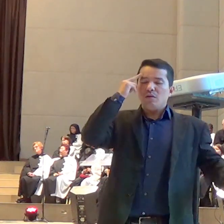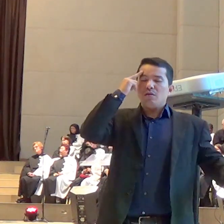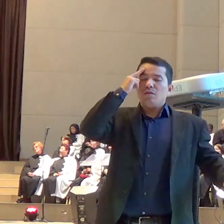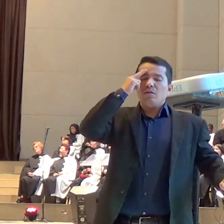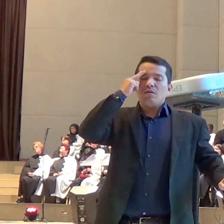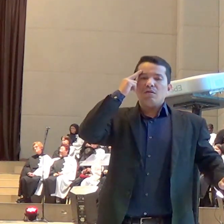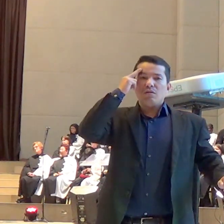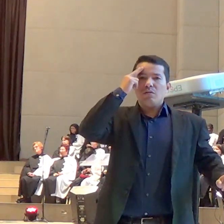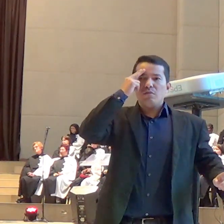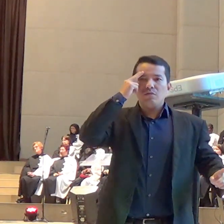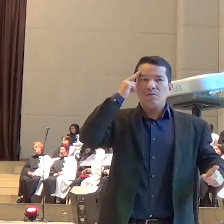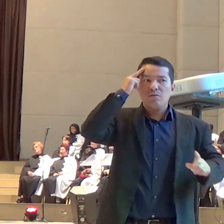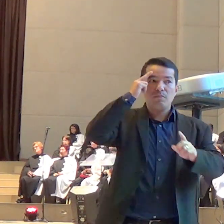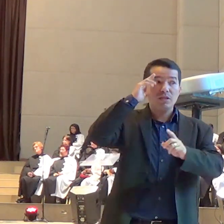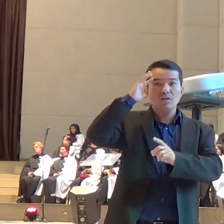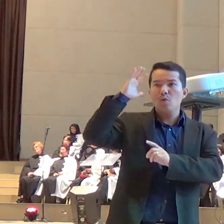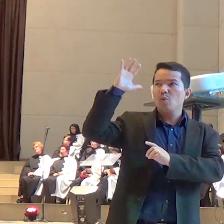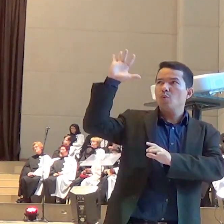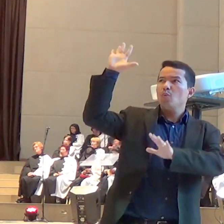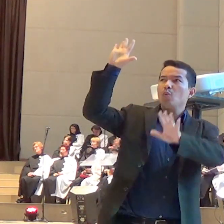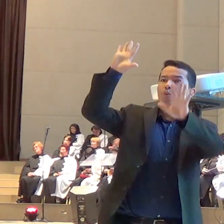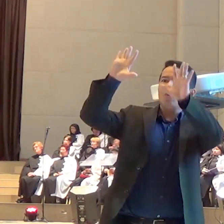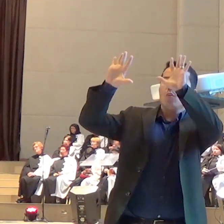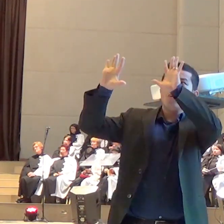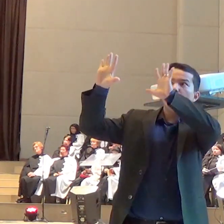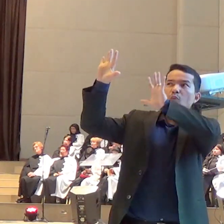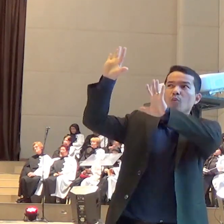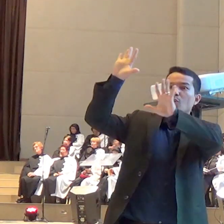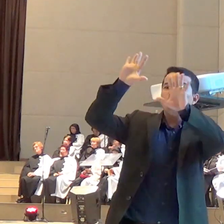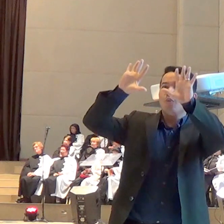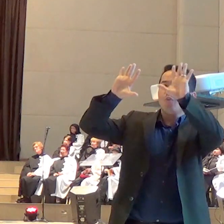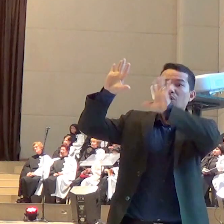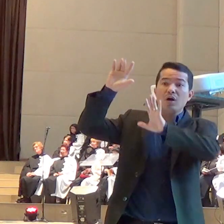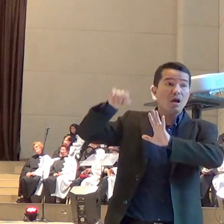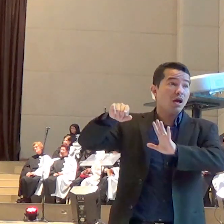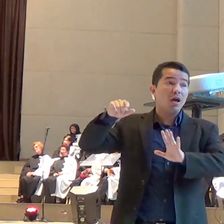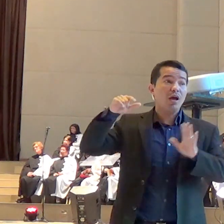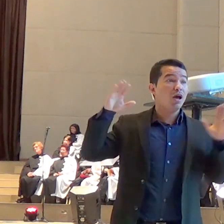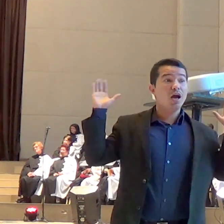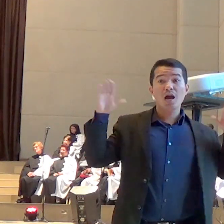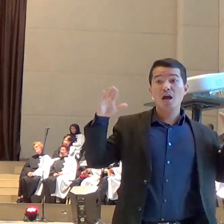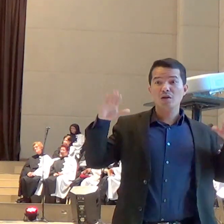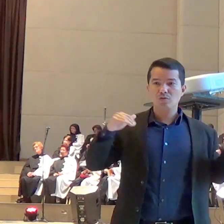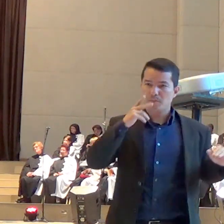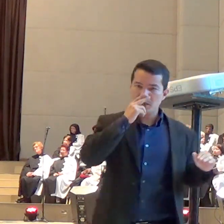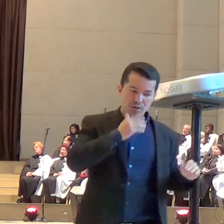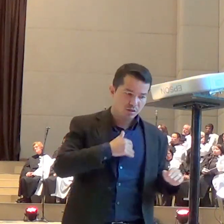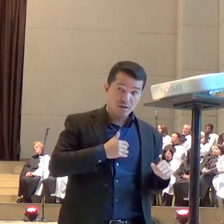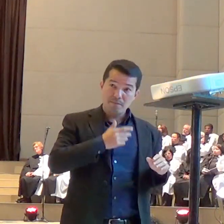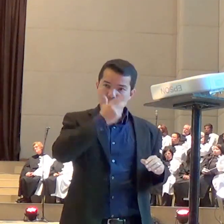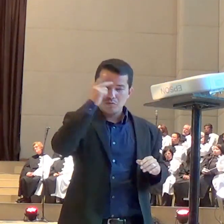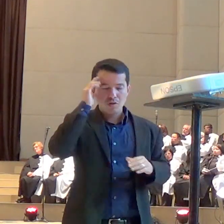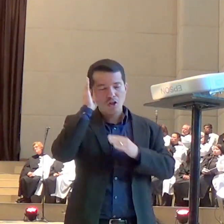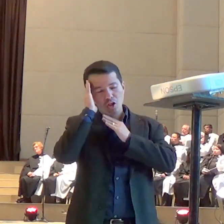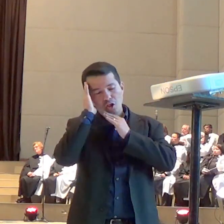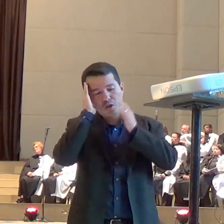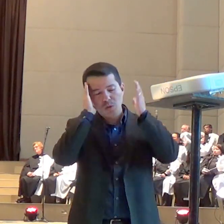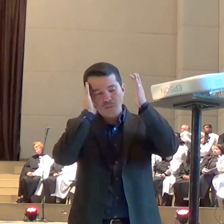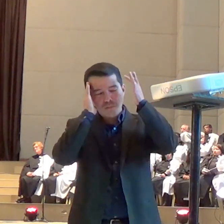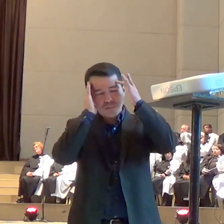vontade através de sonhos. Mas eram anjos que estavam ali trabalhando. Se você, por exemplo, lembra